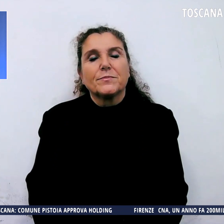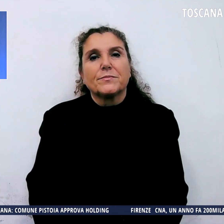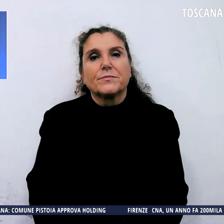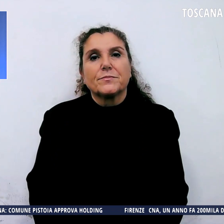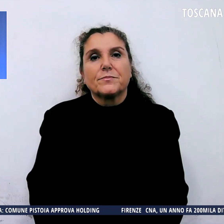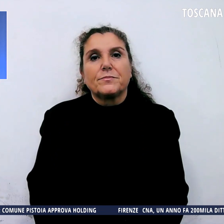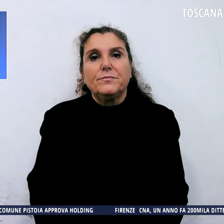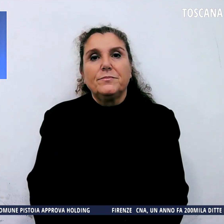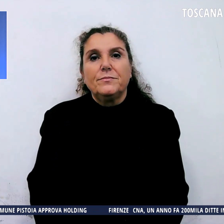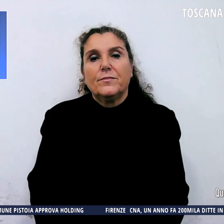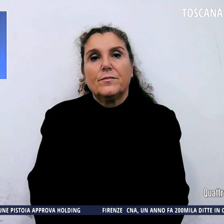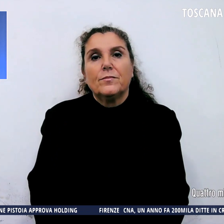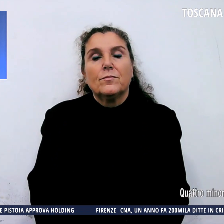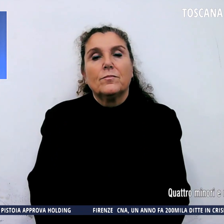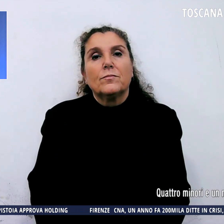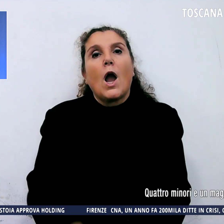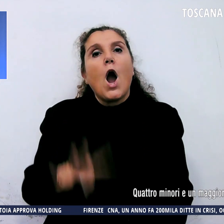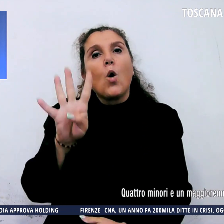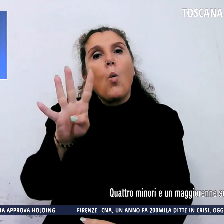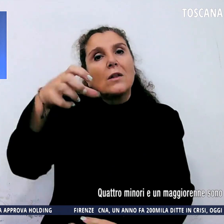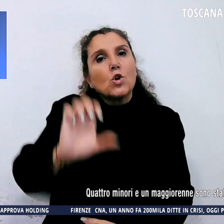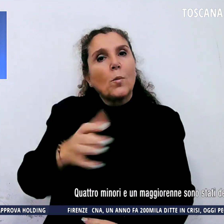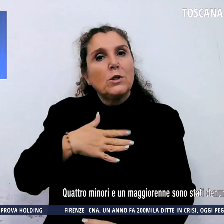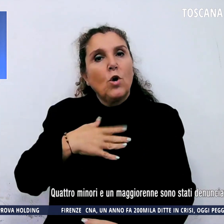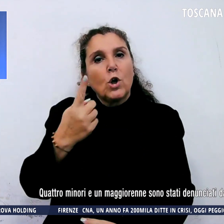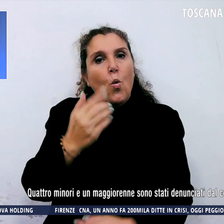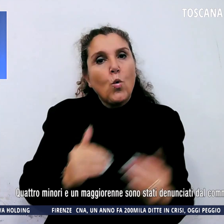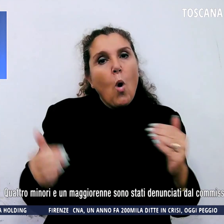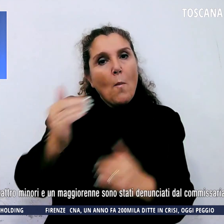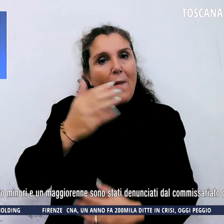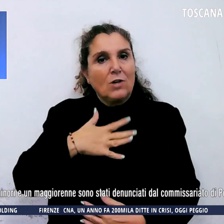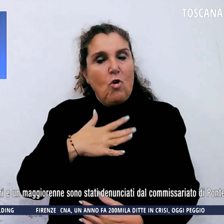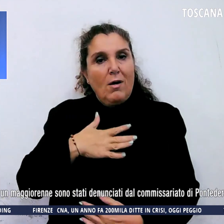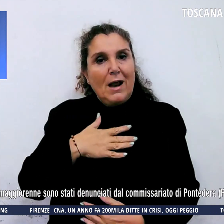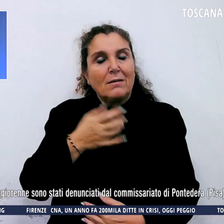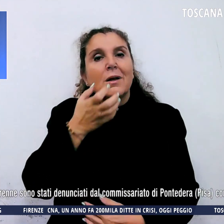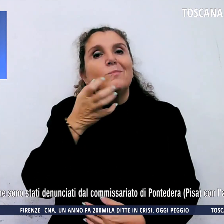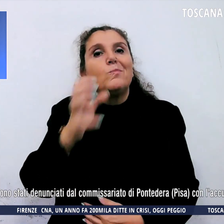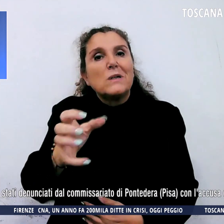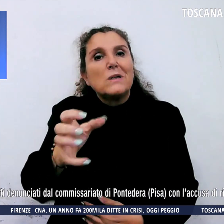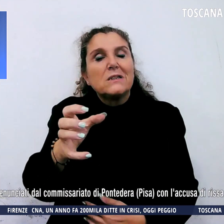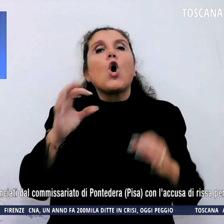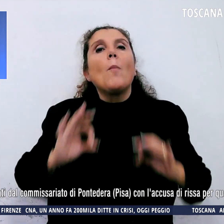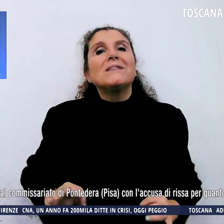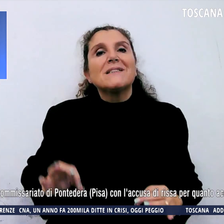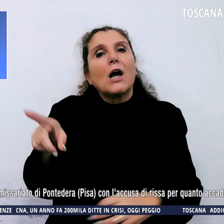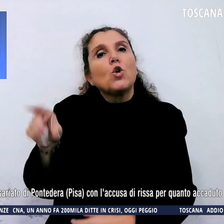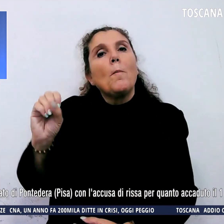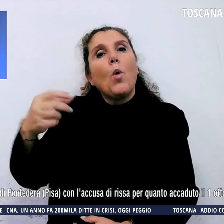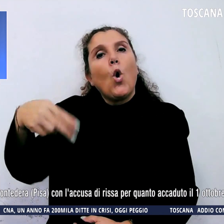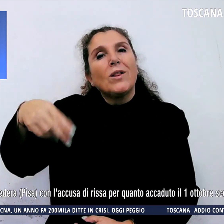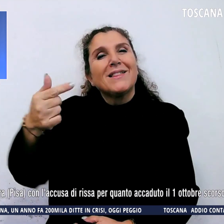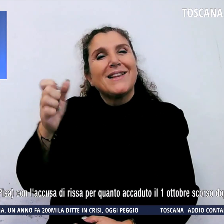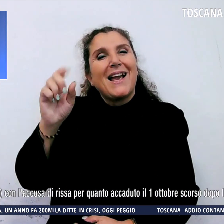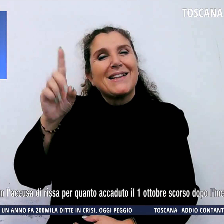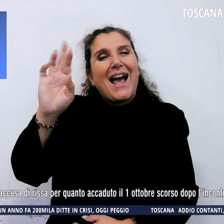E quattro minori o maggiorenne sono stati denunciati dal commissariato di Ponte d'Era nella provincia di Pisa con l'accusa di rissa per